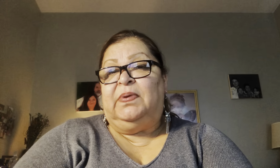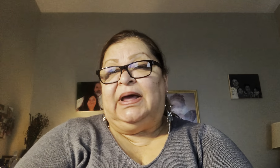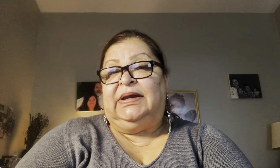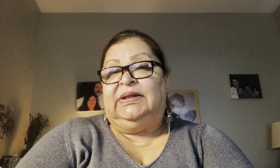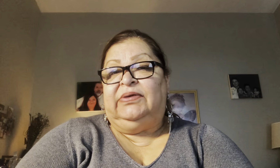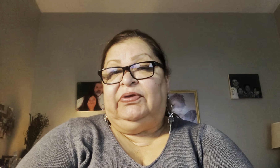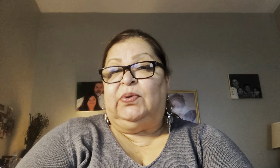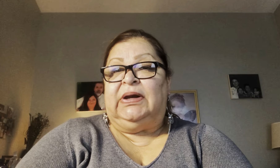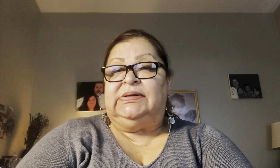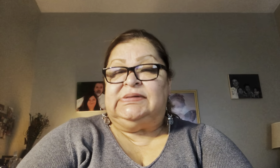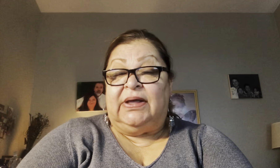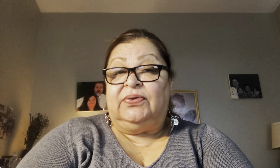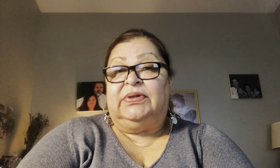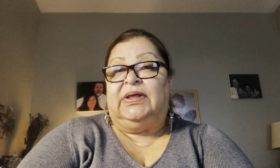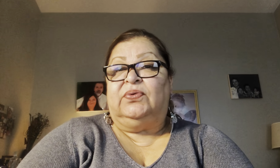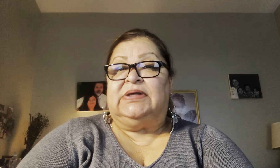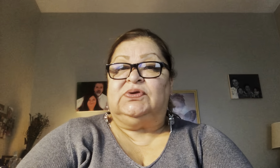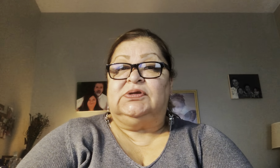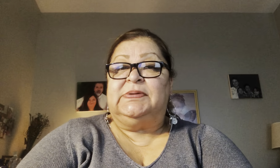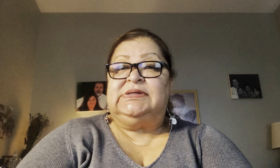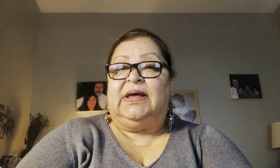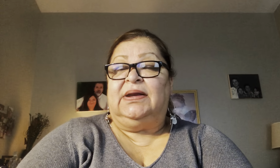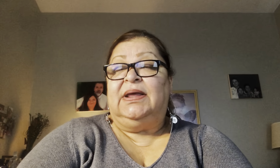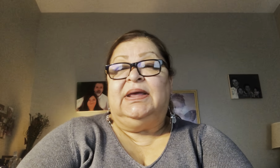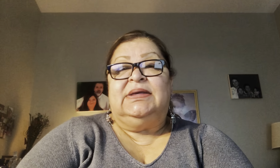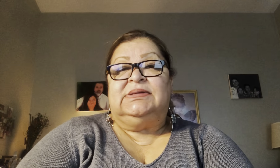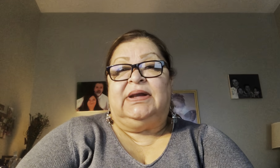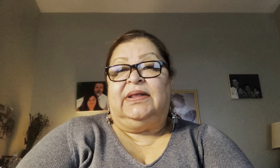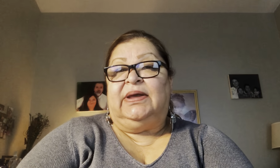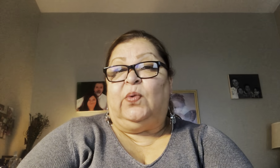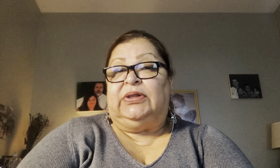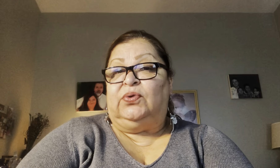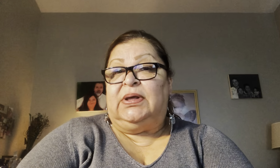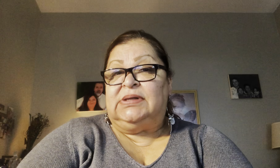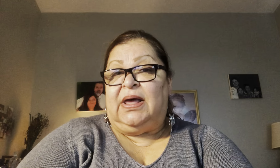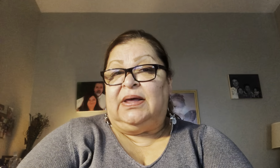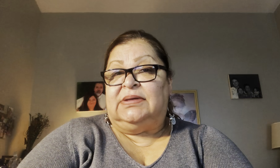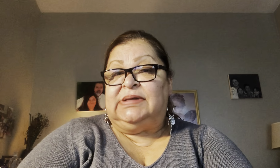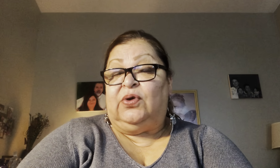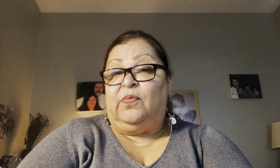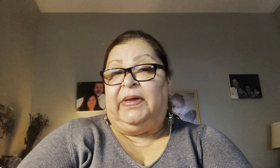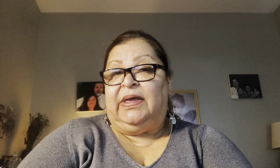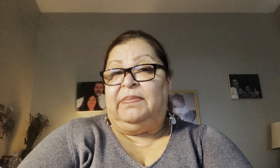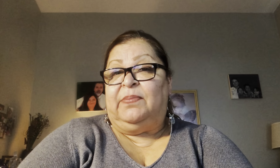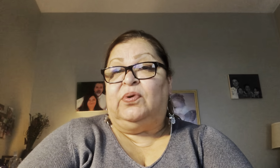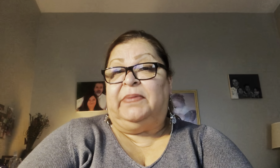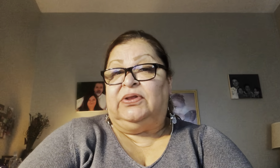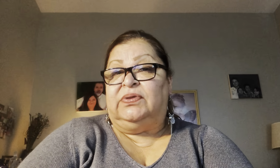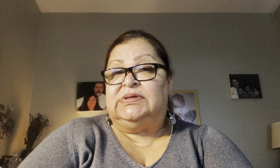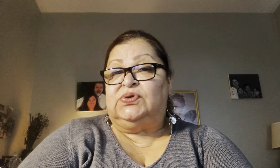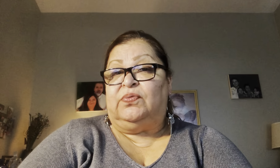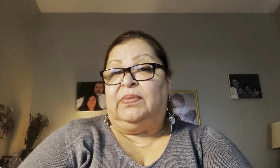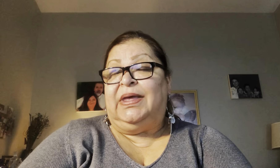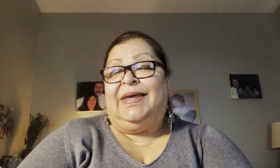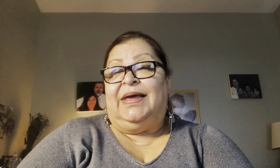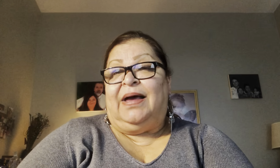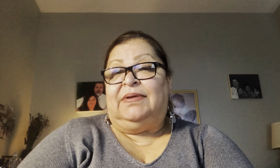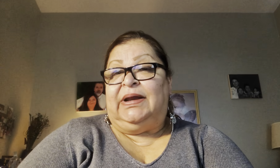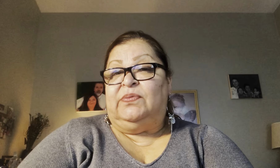plan individualizado de educación especial. Será de 4 a 5 pm por medio de Zoom. Hablaremos